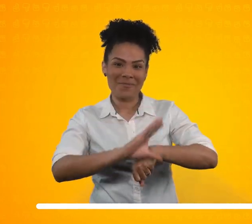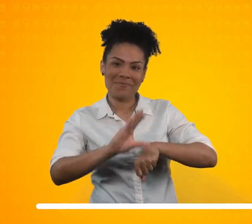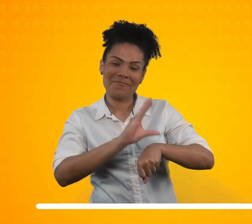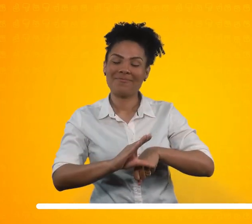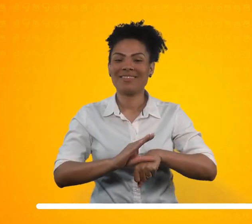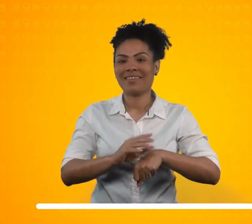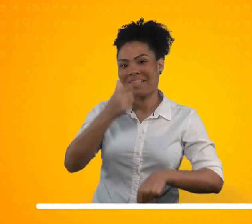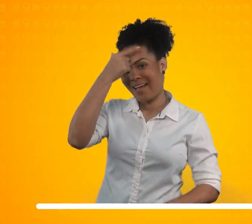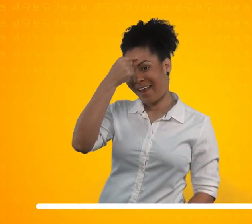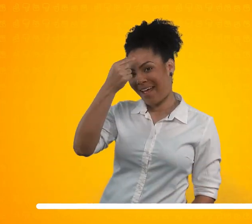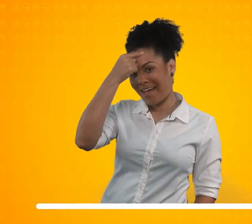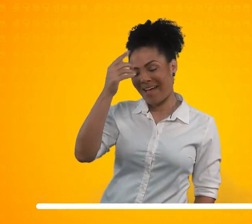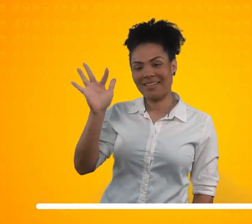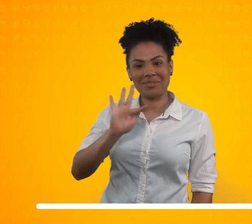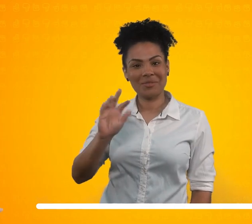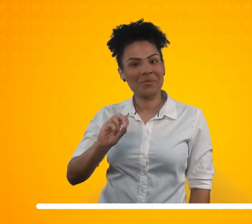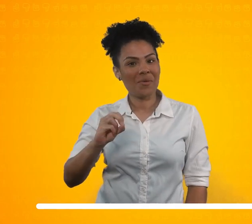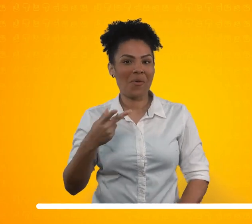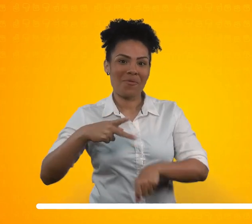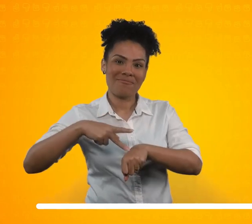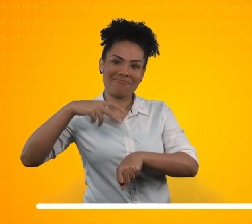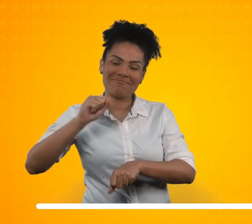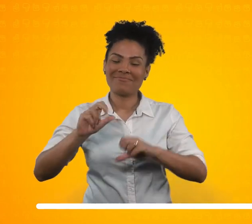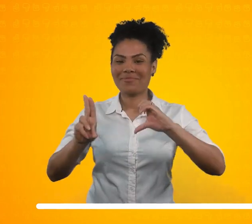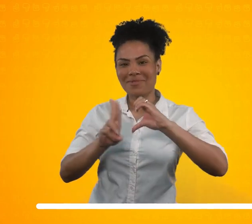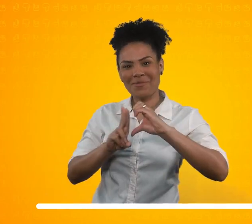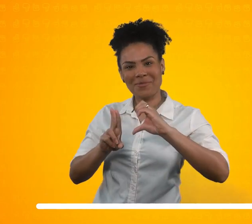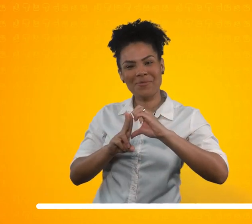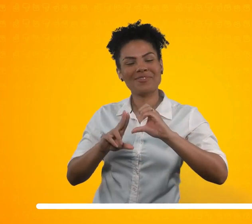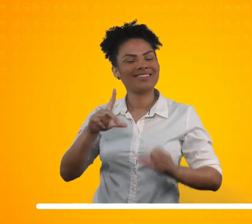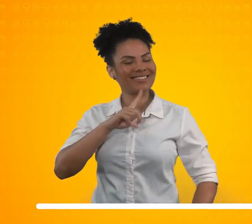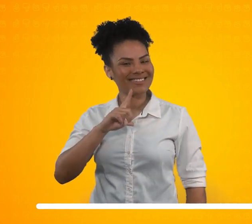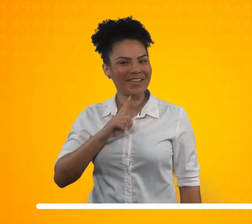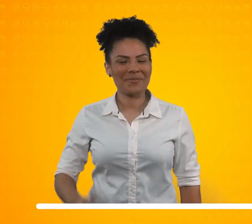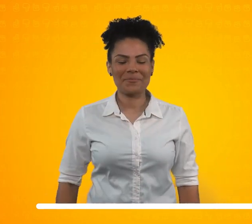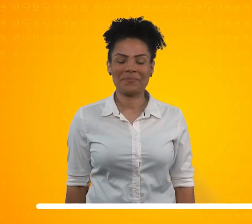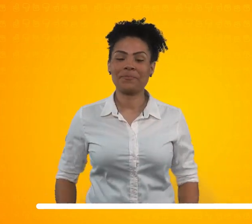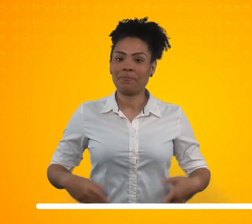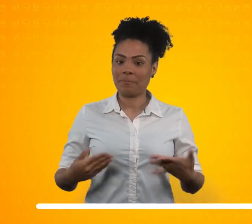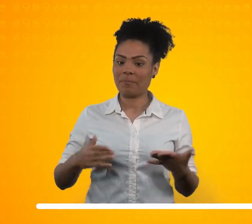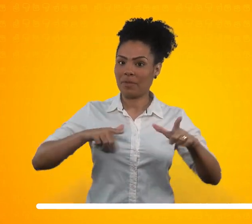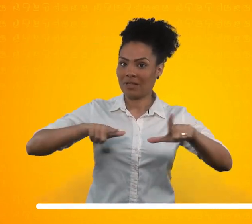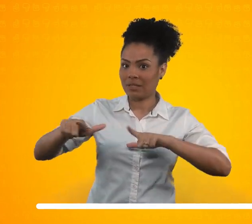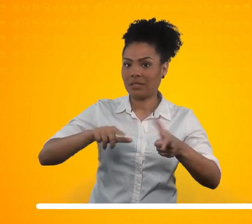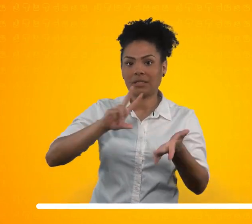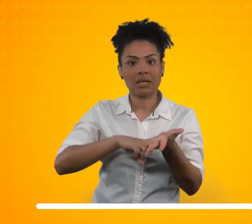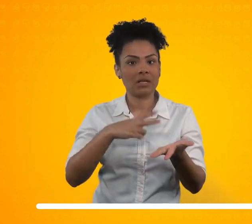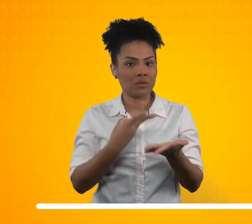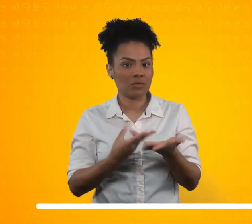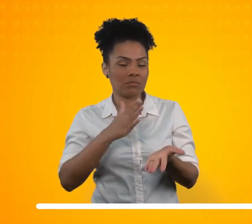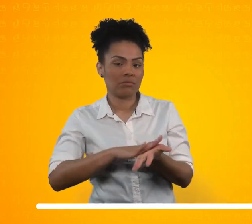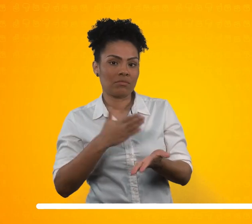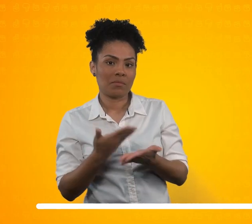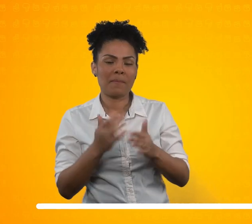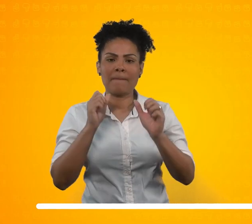graduação ou pós que a Uníntese oferece. Para atuar como tradutor e intérprete, você pode fazer o